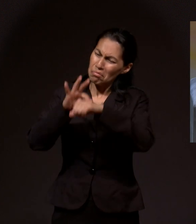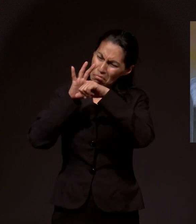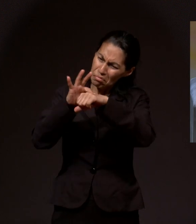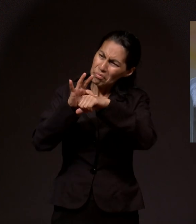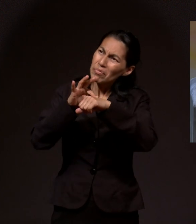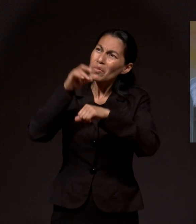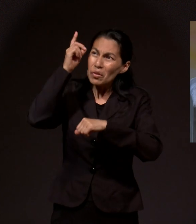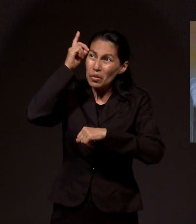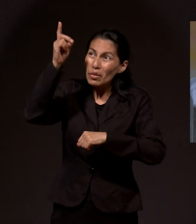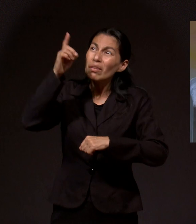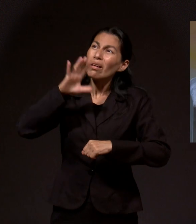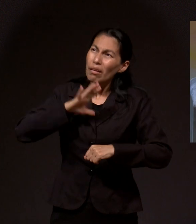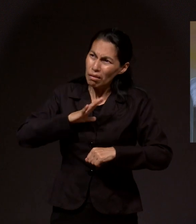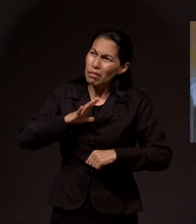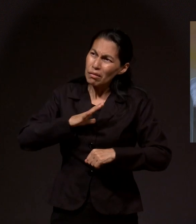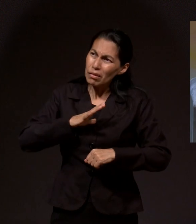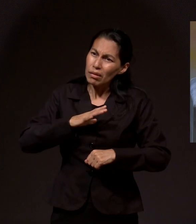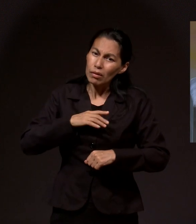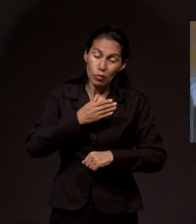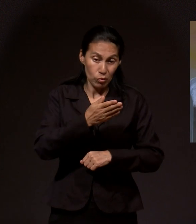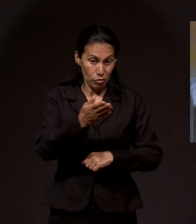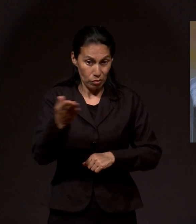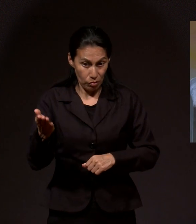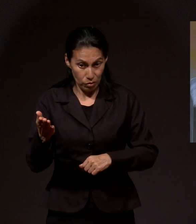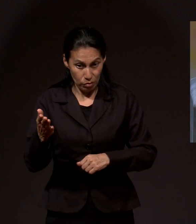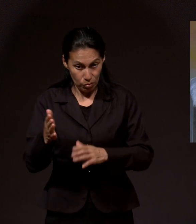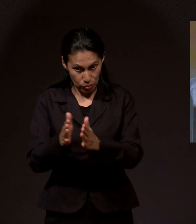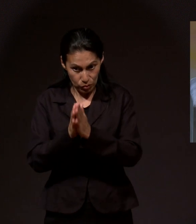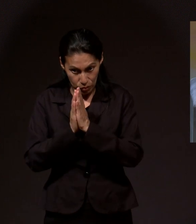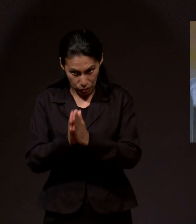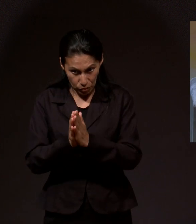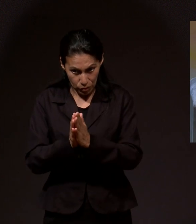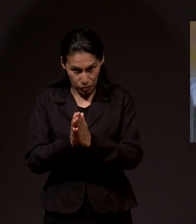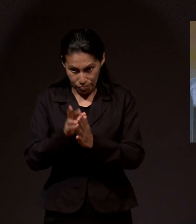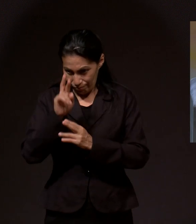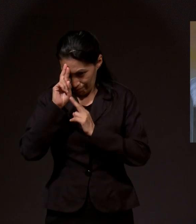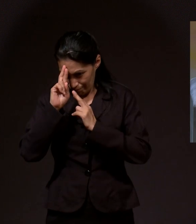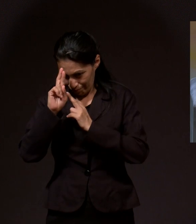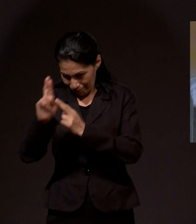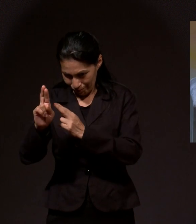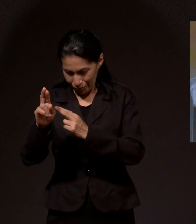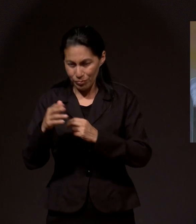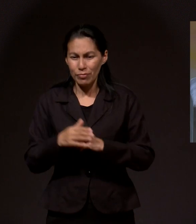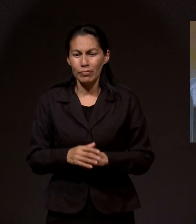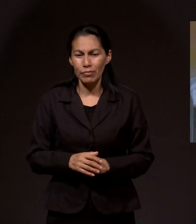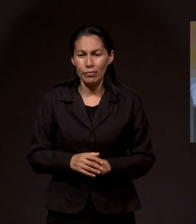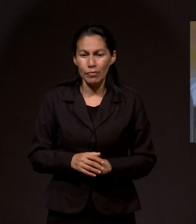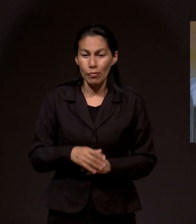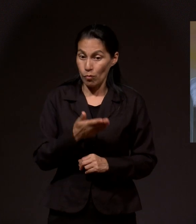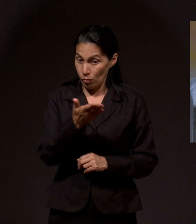que Dios existe. Así que les voy a pedir, les dirigió a los señores y muchachos,